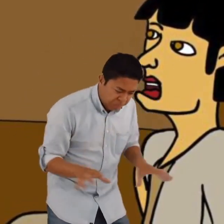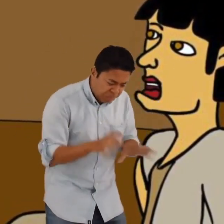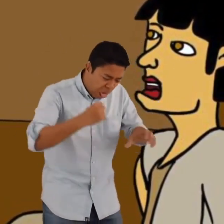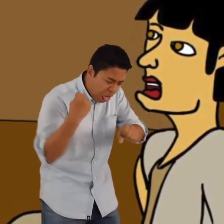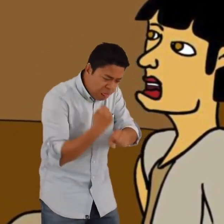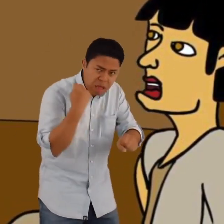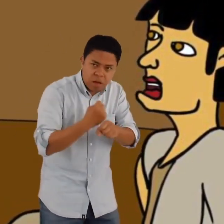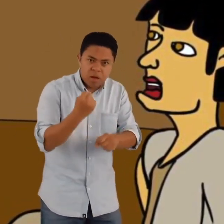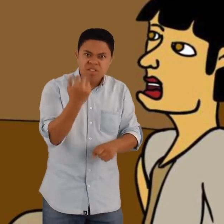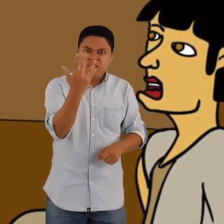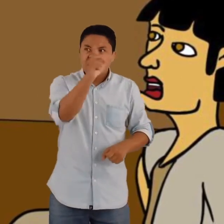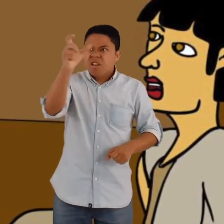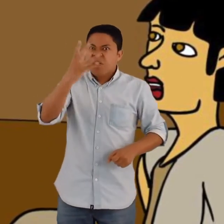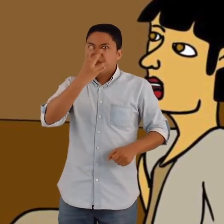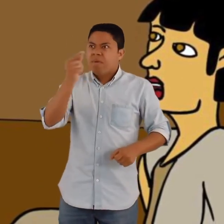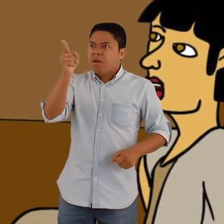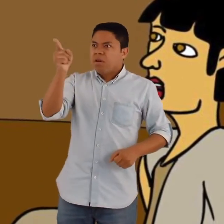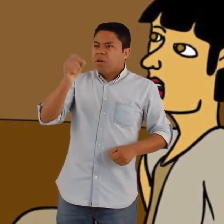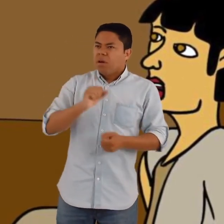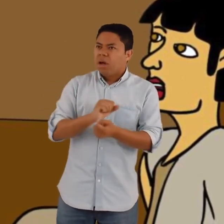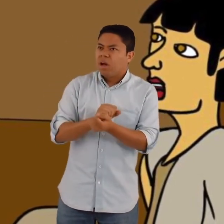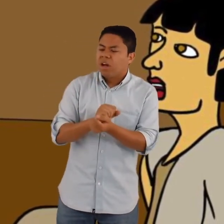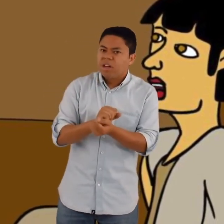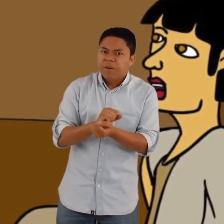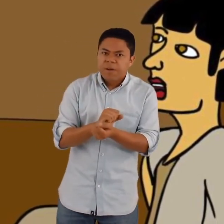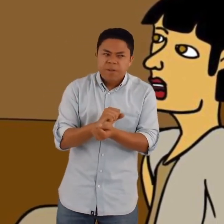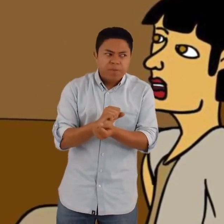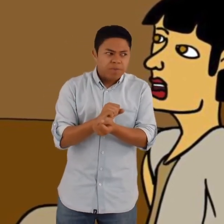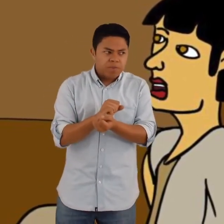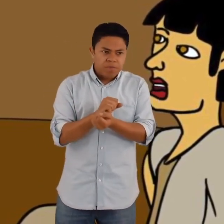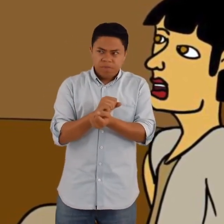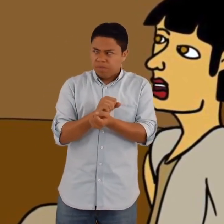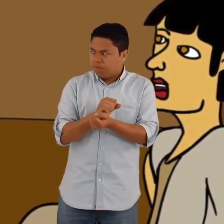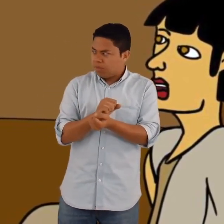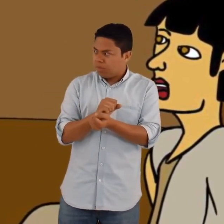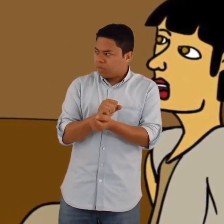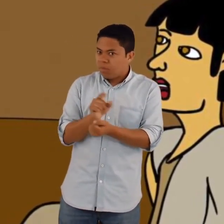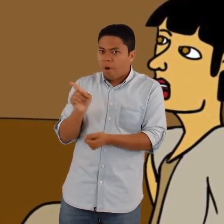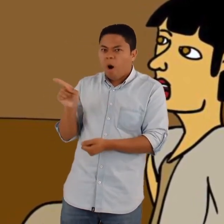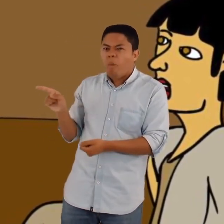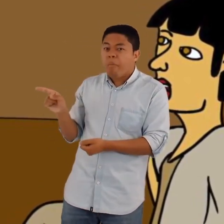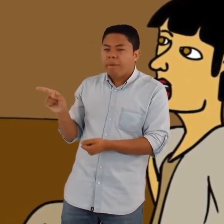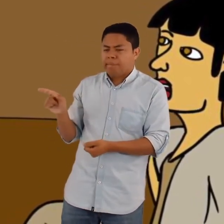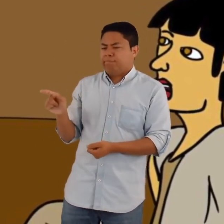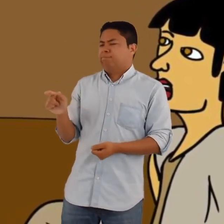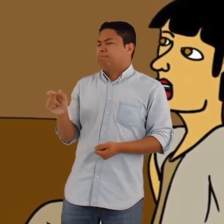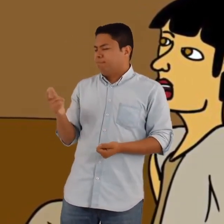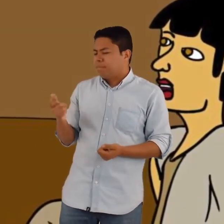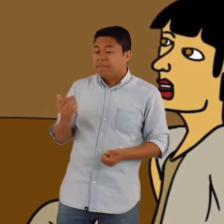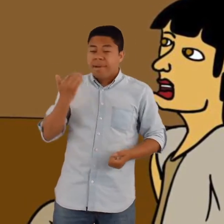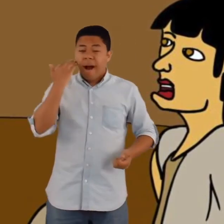Yivian se dio cuenta que entre el grupo estaba una mujer hermosa que observaba con atención lo que sucedía.